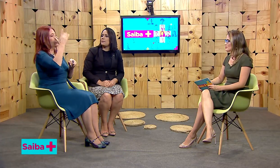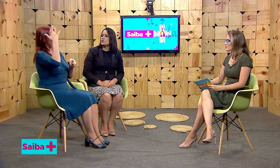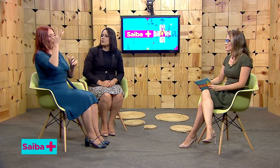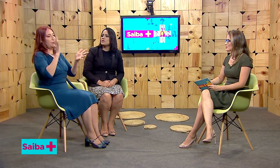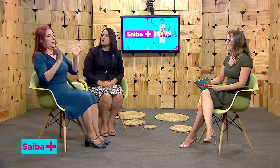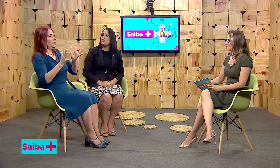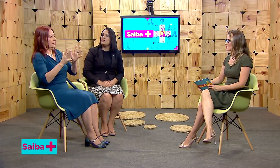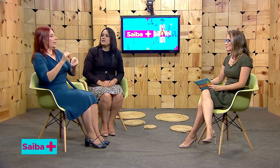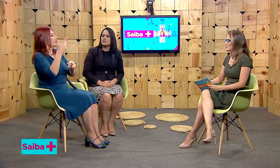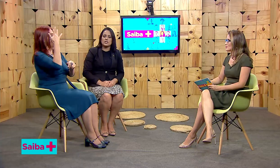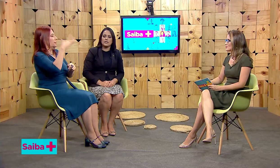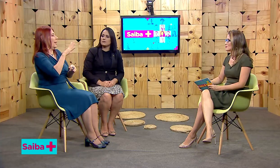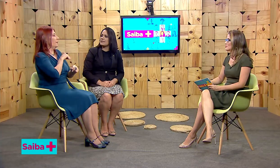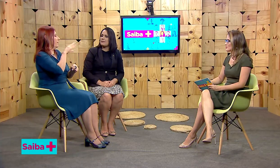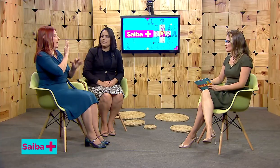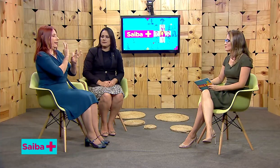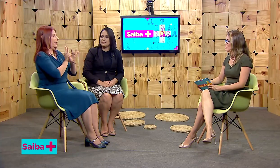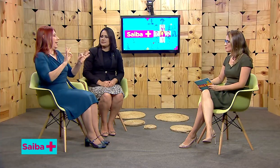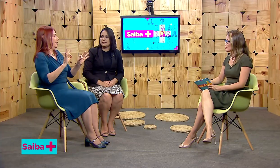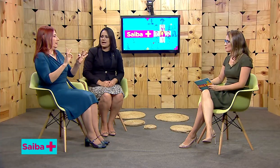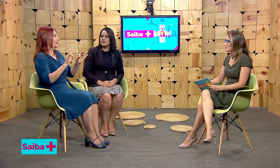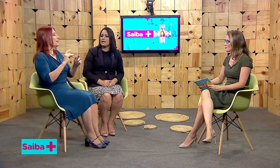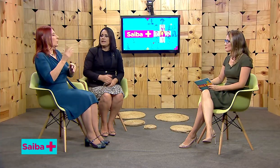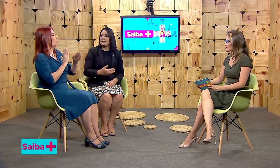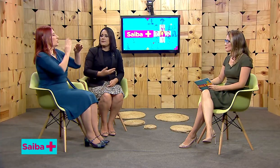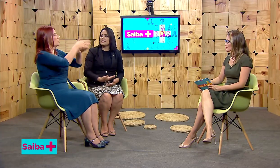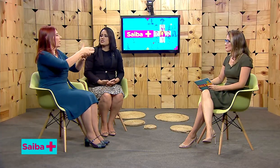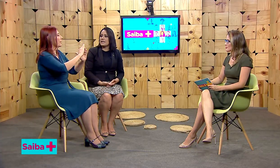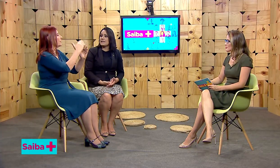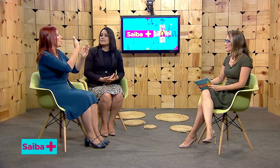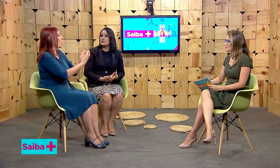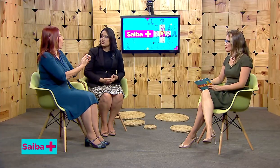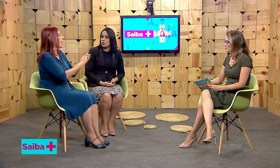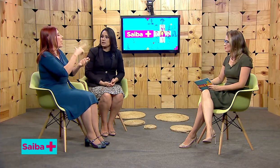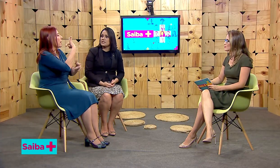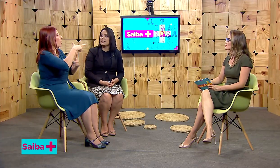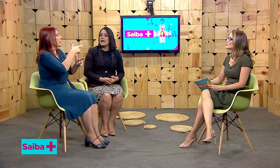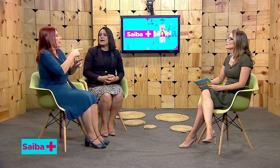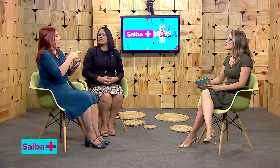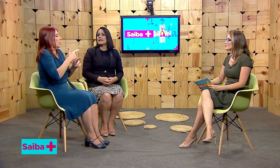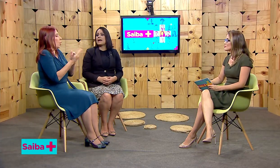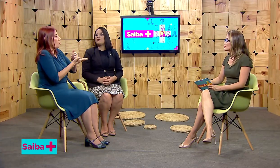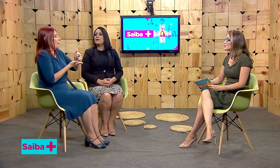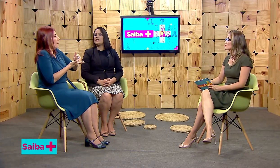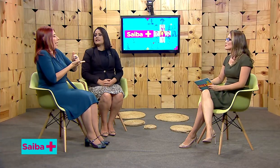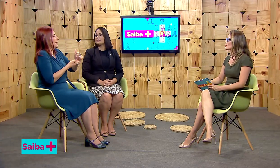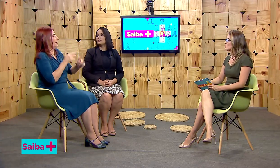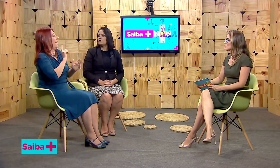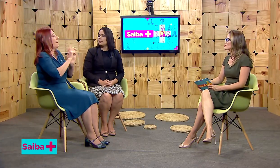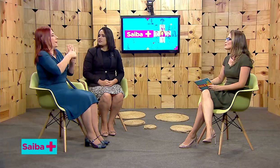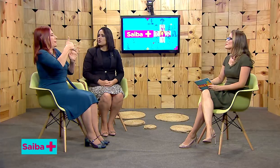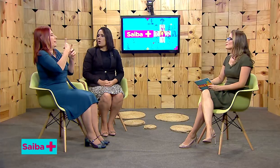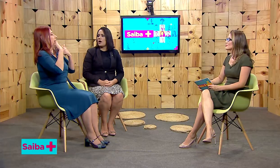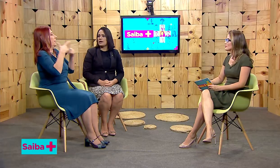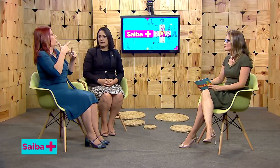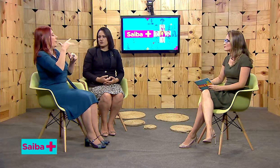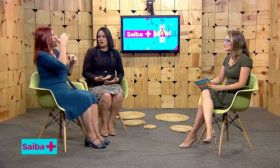pessoas ouvintes que não sabem língua de sinais. Então, essas crianças surdas, elas acabam ingressando numa escola, na escola